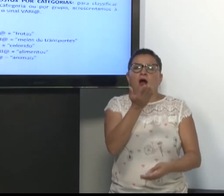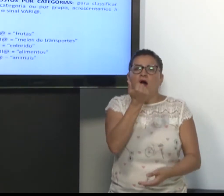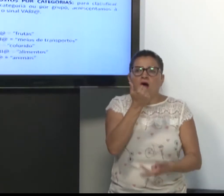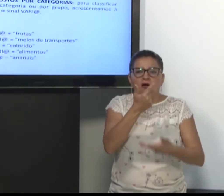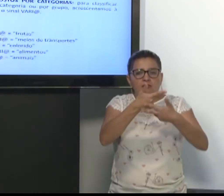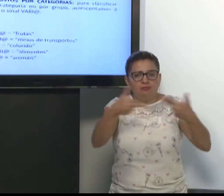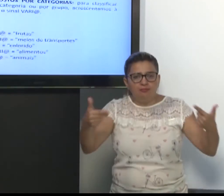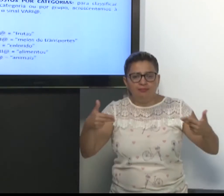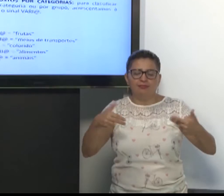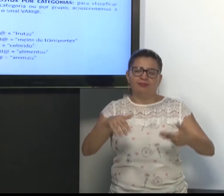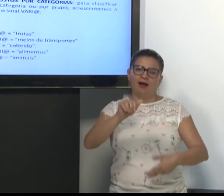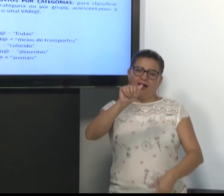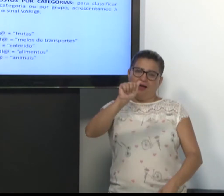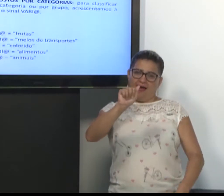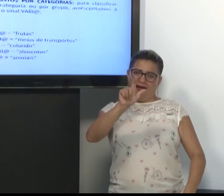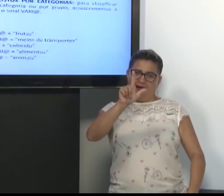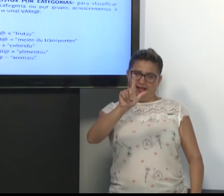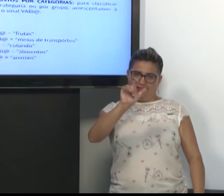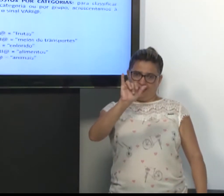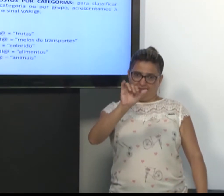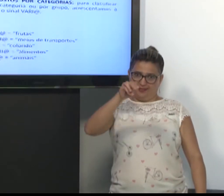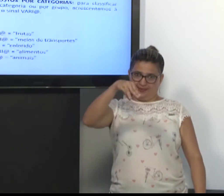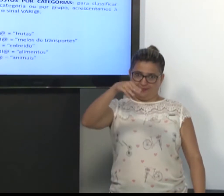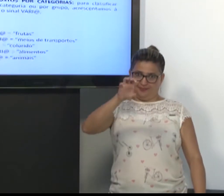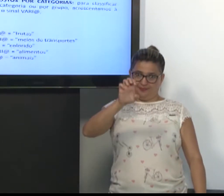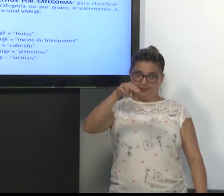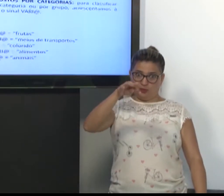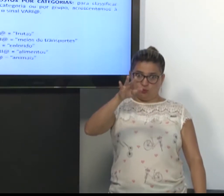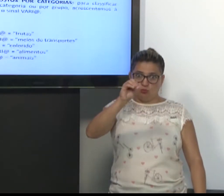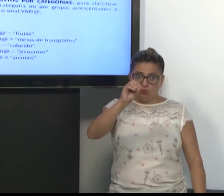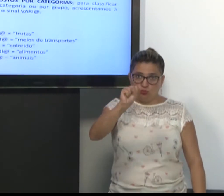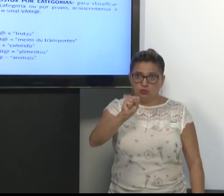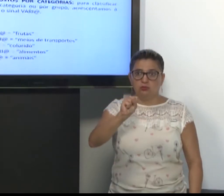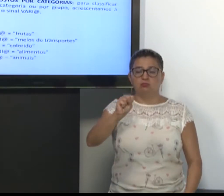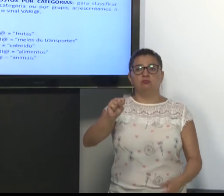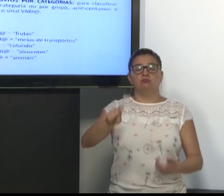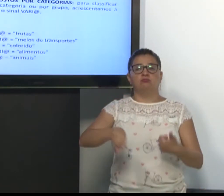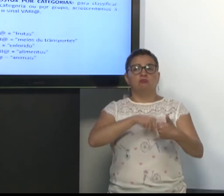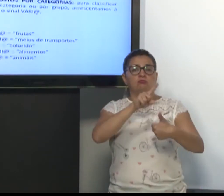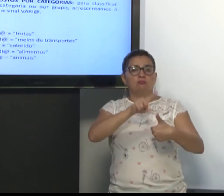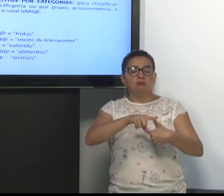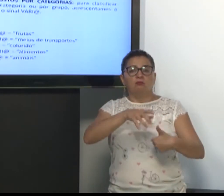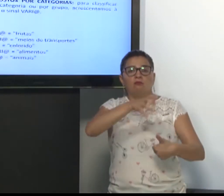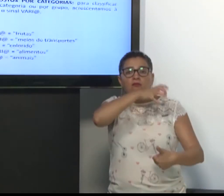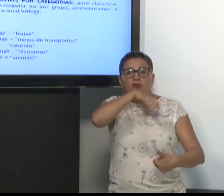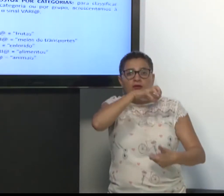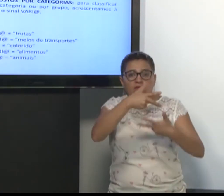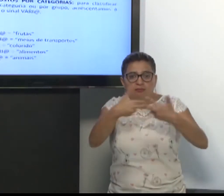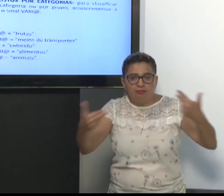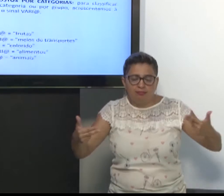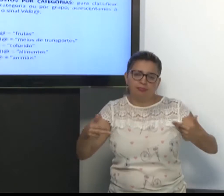Seriam os alimentos. E leão vários. São os animais.